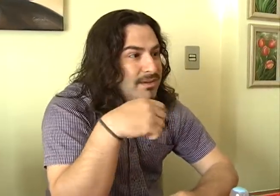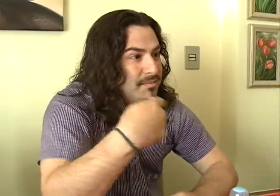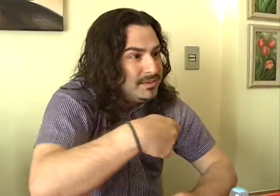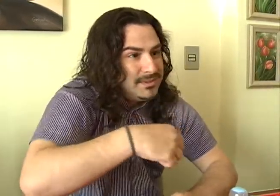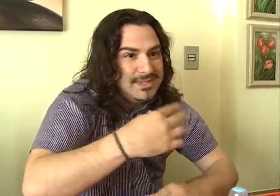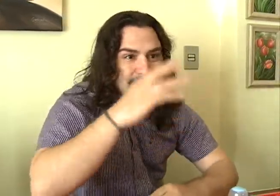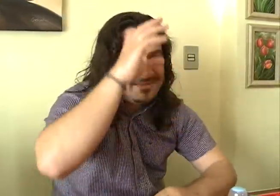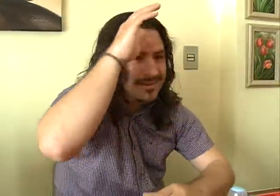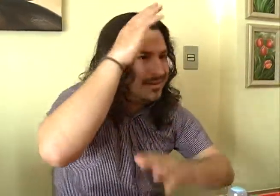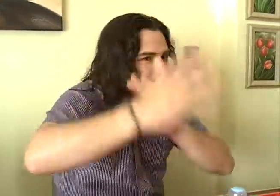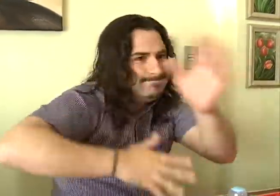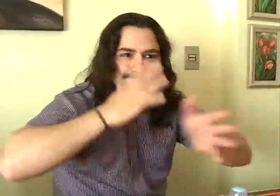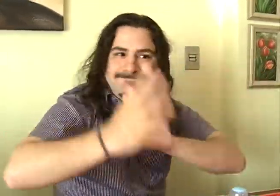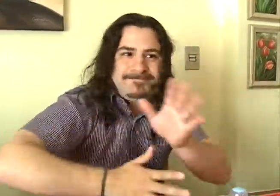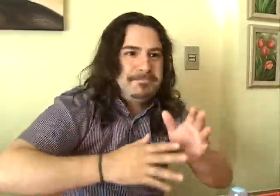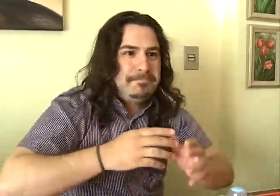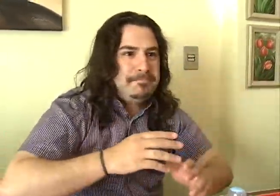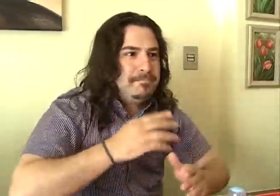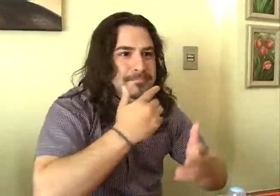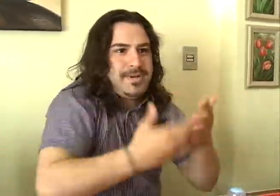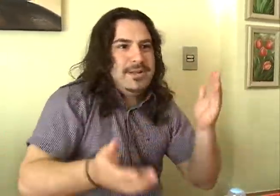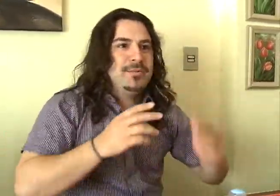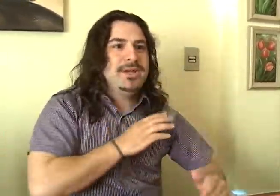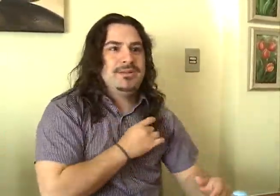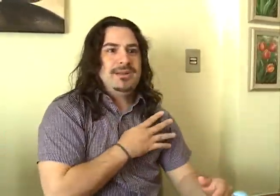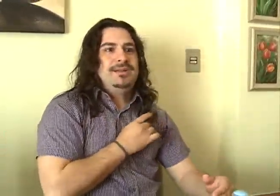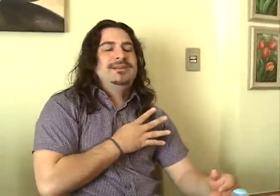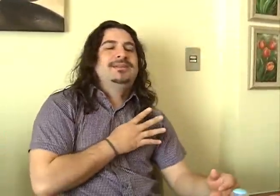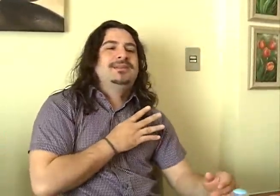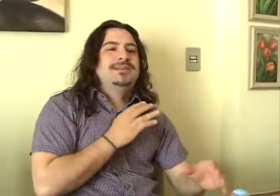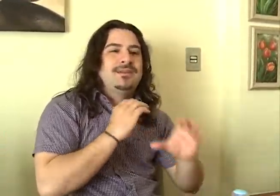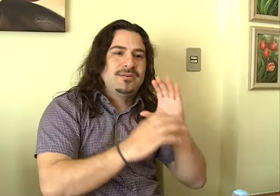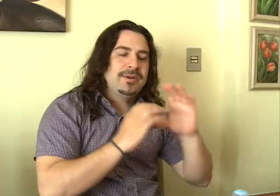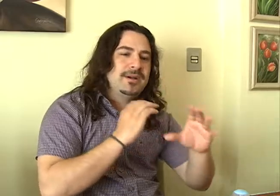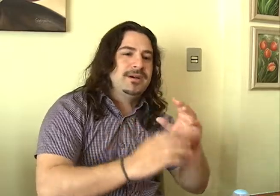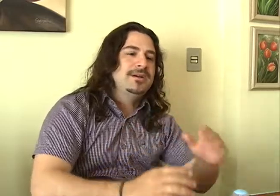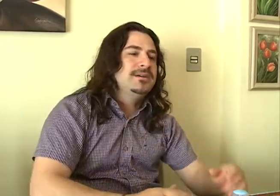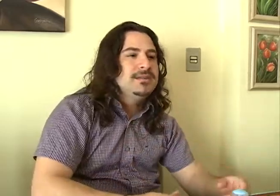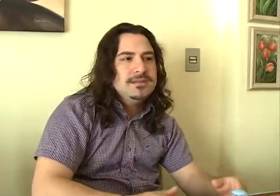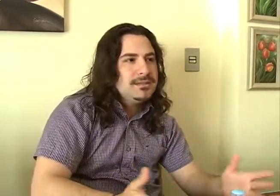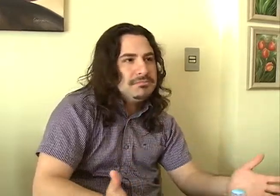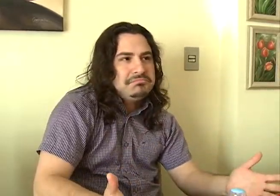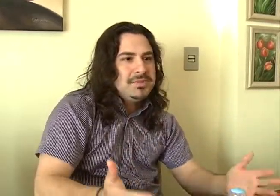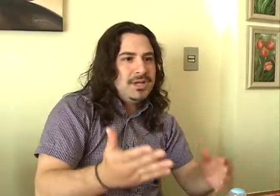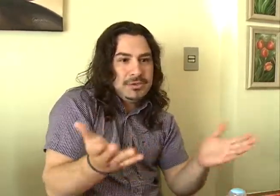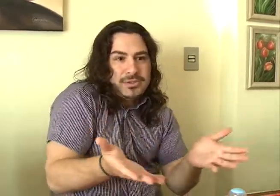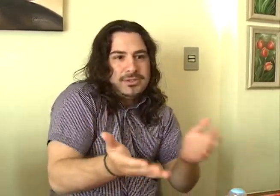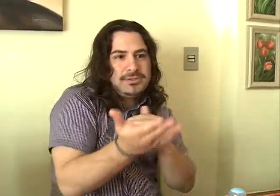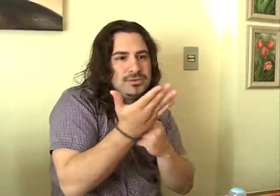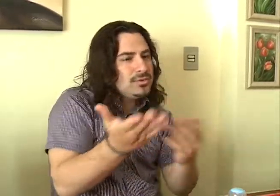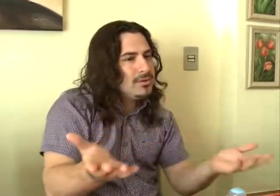que precisava perder o medo, né? De comunicar. E acho que isso ajudou.